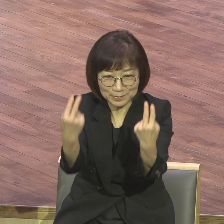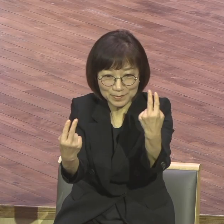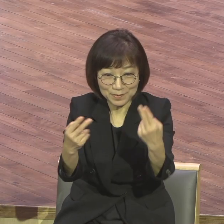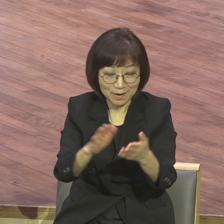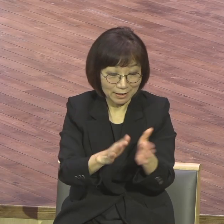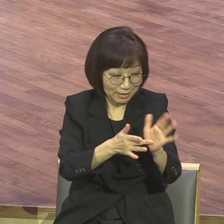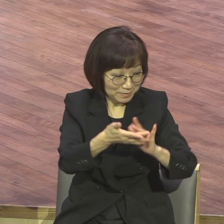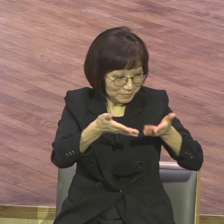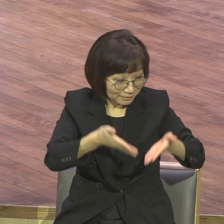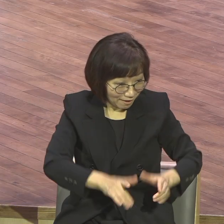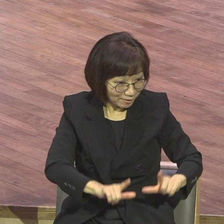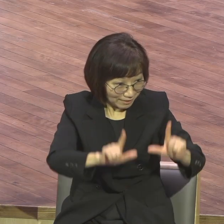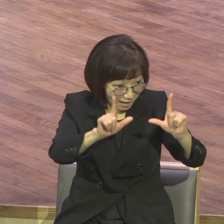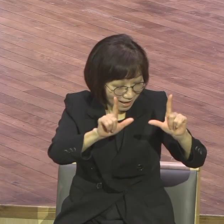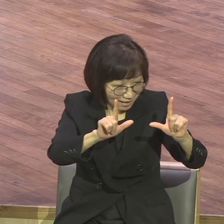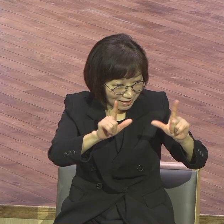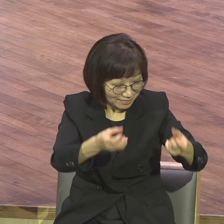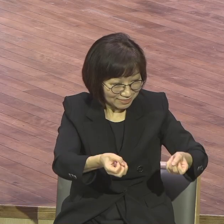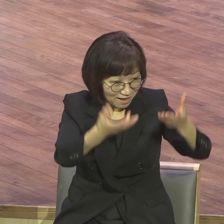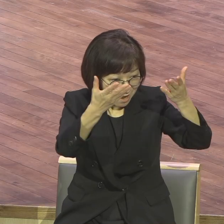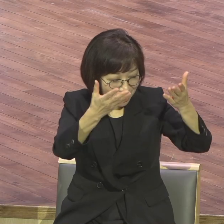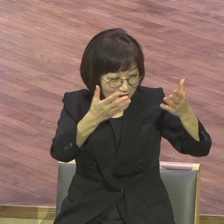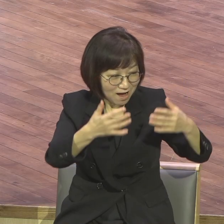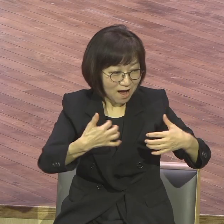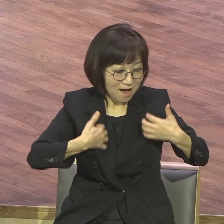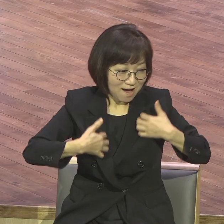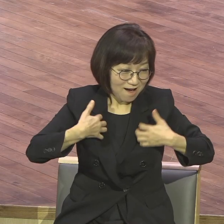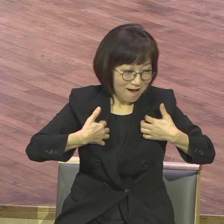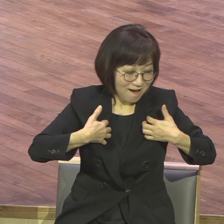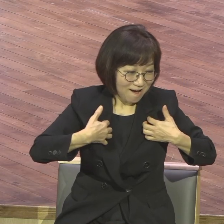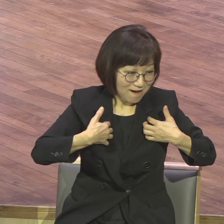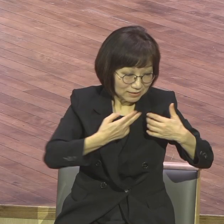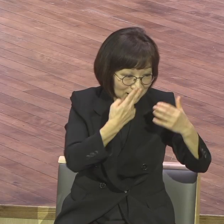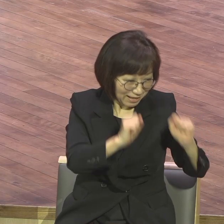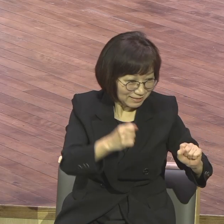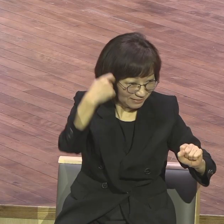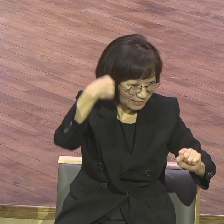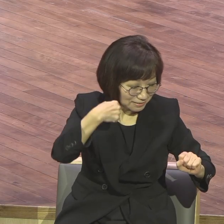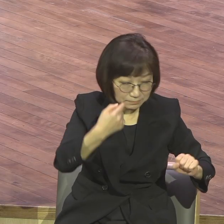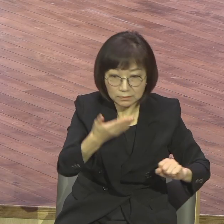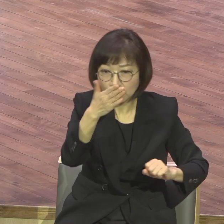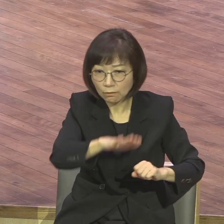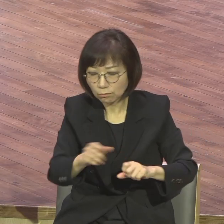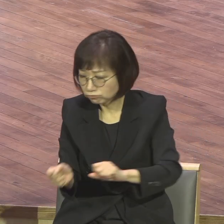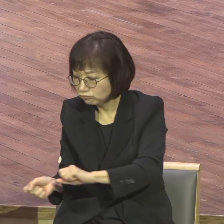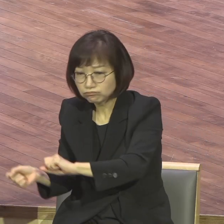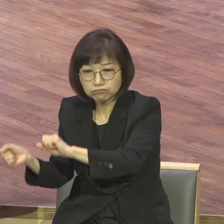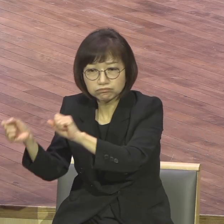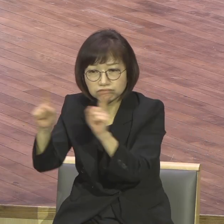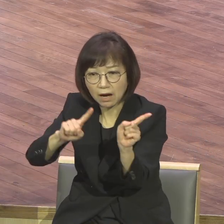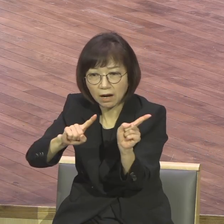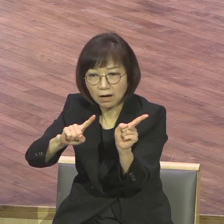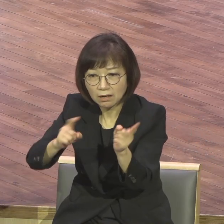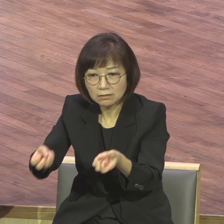살아있으나 부활절은 흥미를 흥미를 일으키는 부분에서 조차 실패하고 말았다